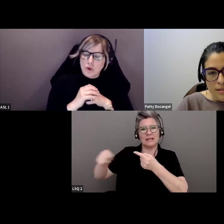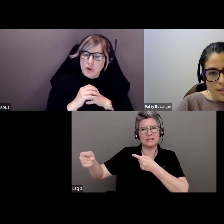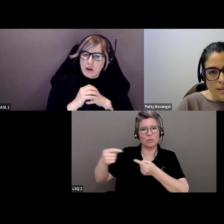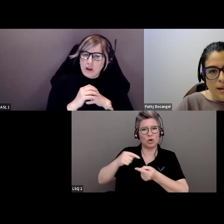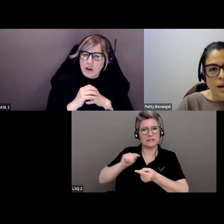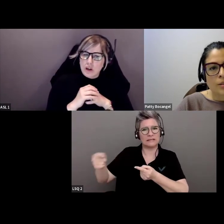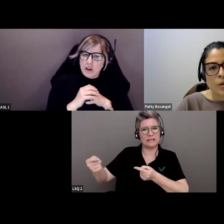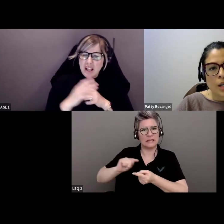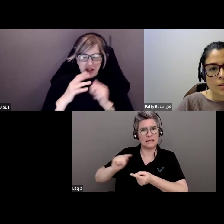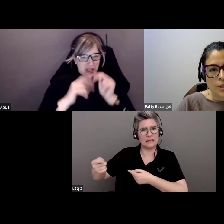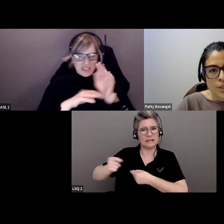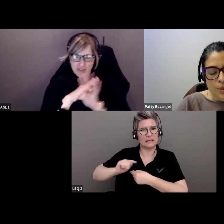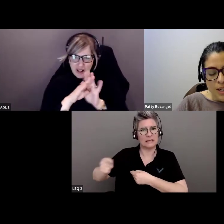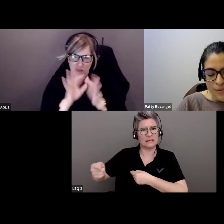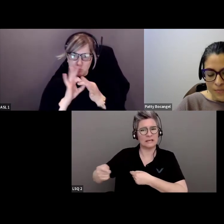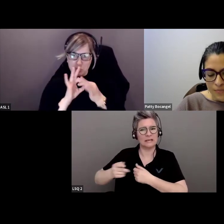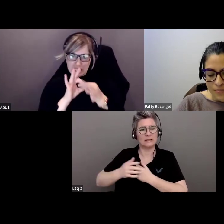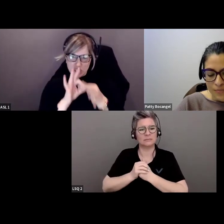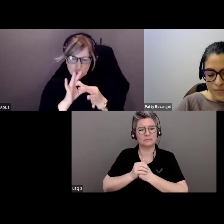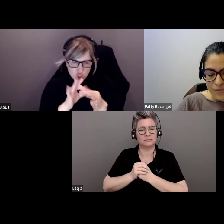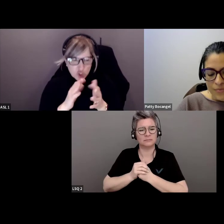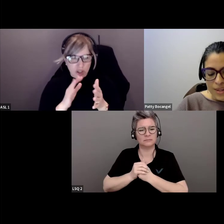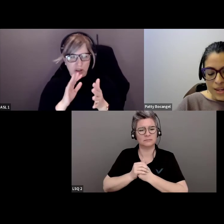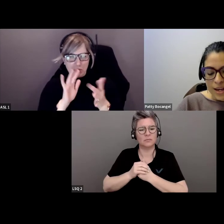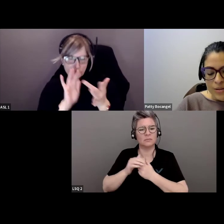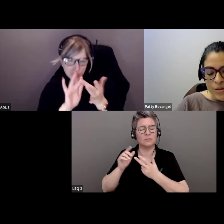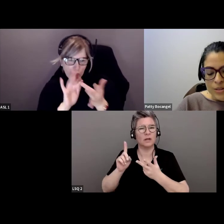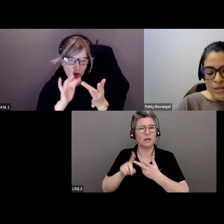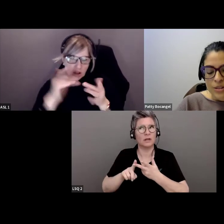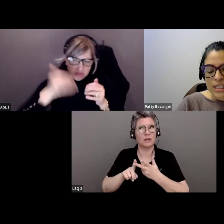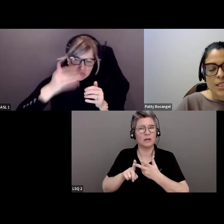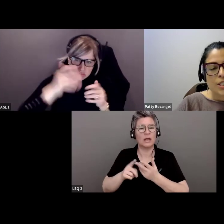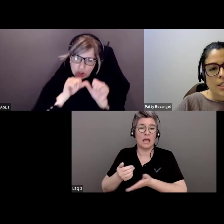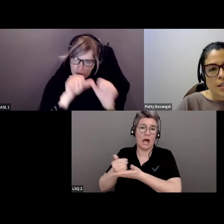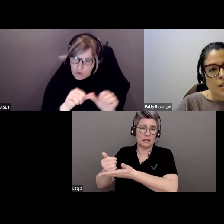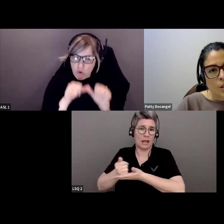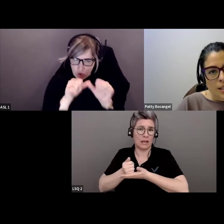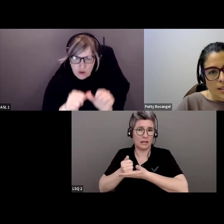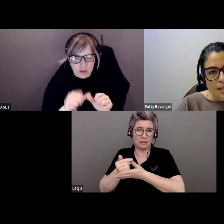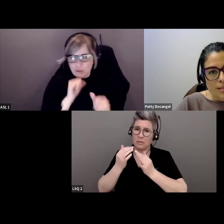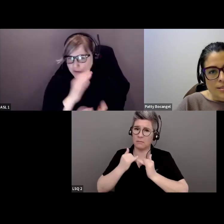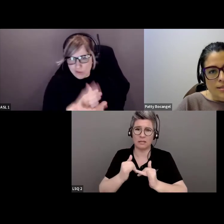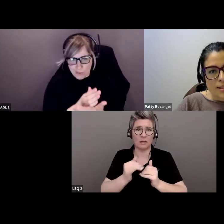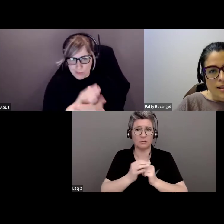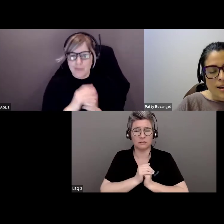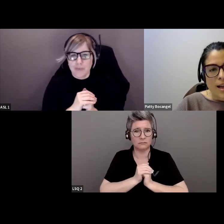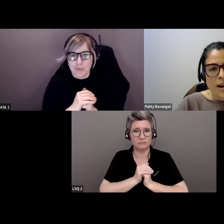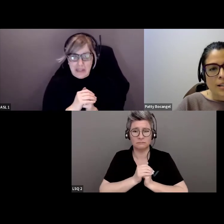et entraide permanente.